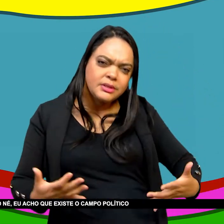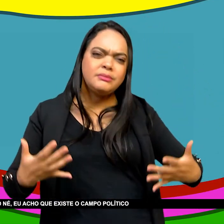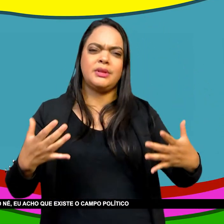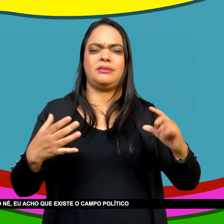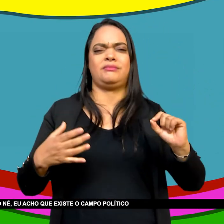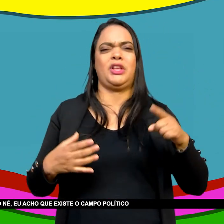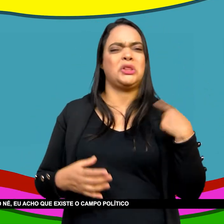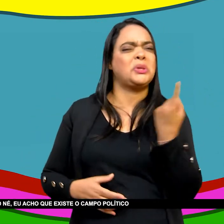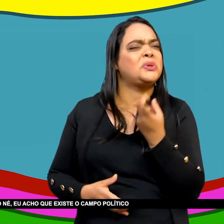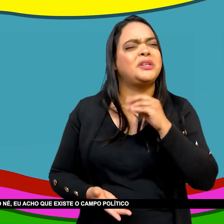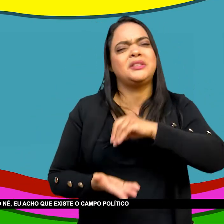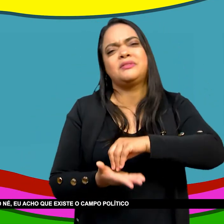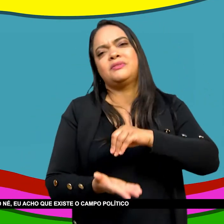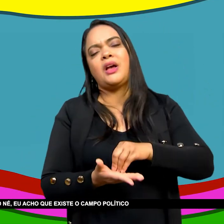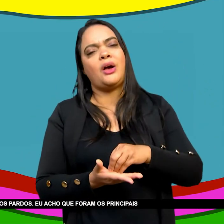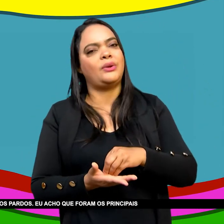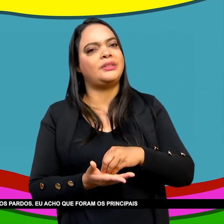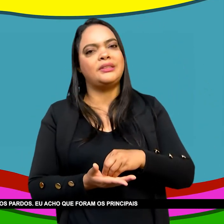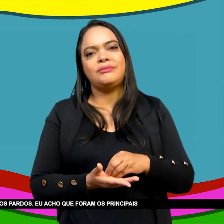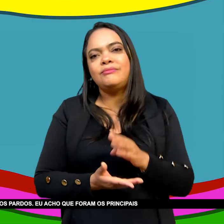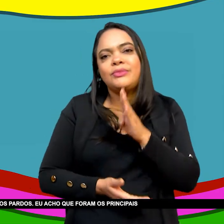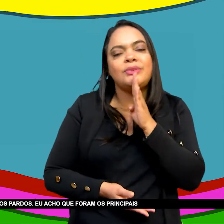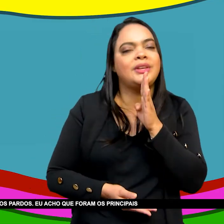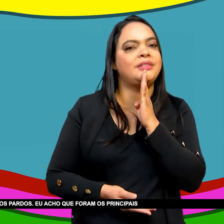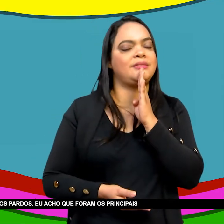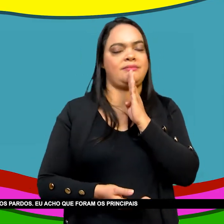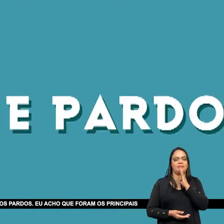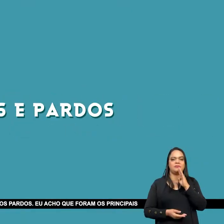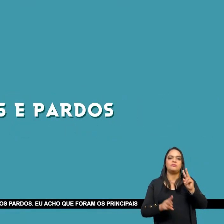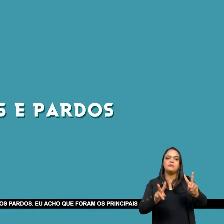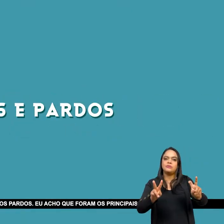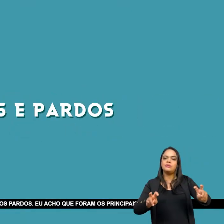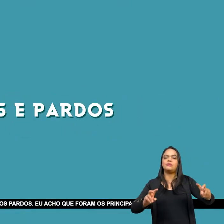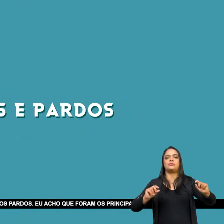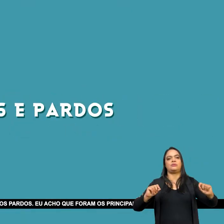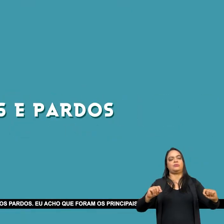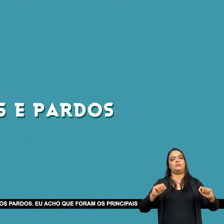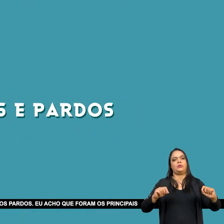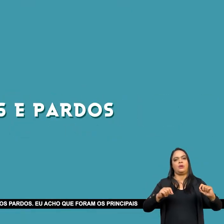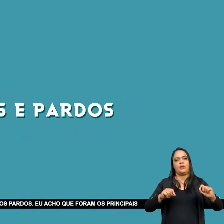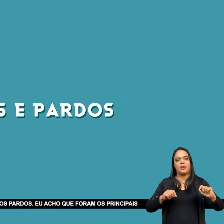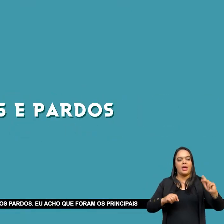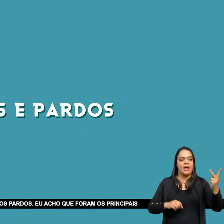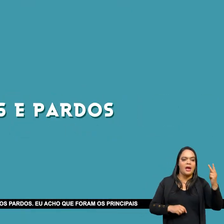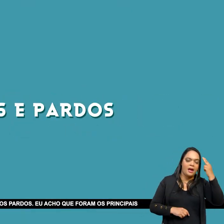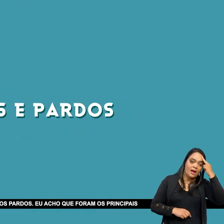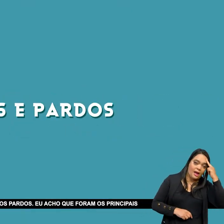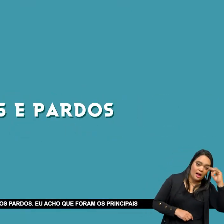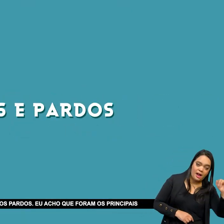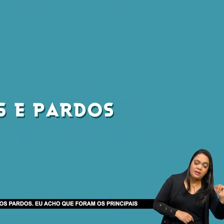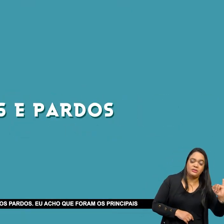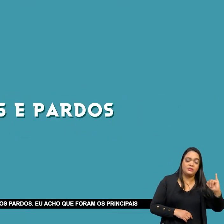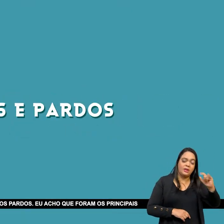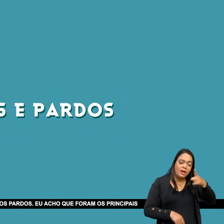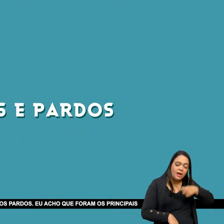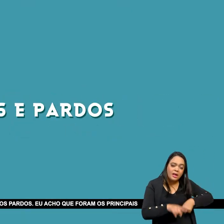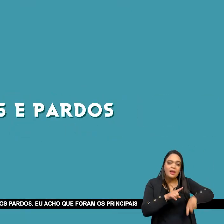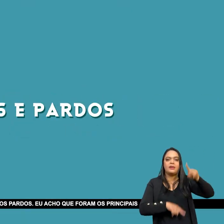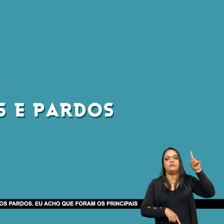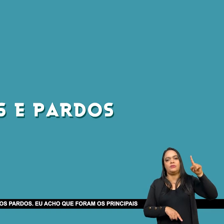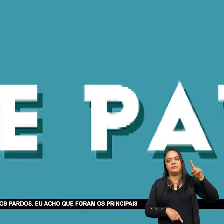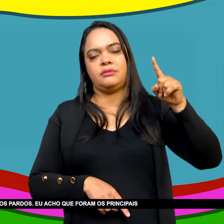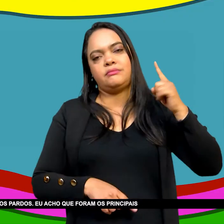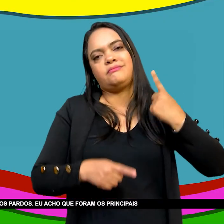existe O campo político Chamado Dos negros E o campo político Chamado dos